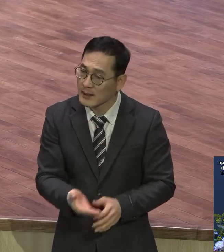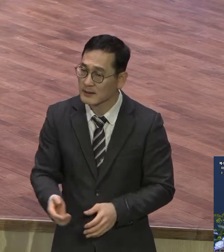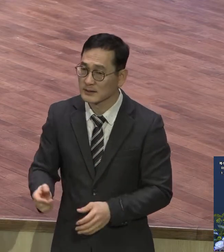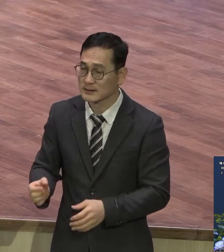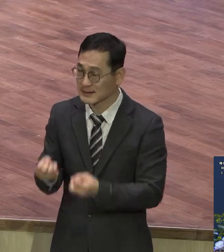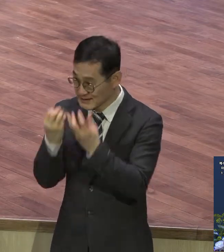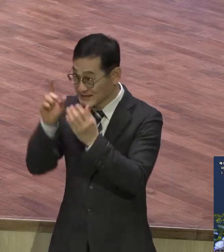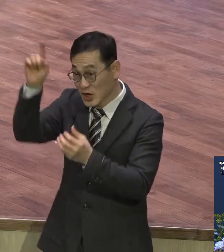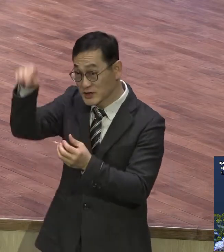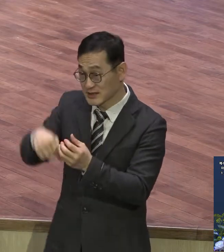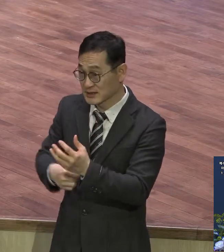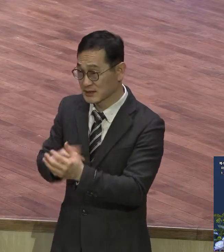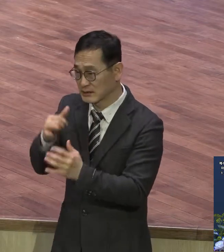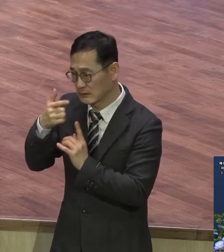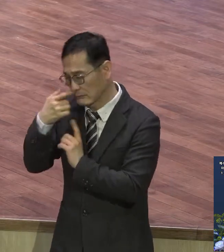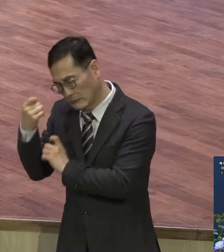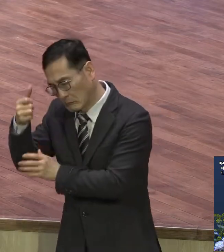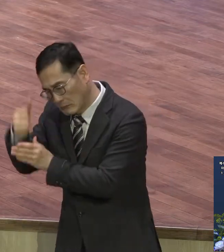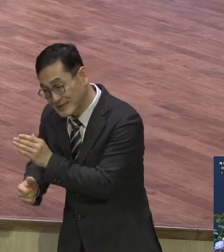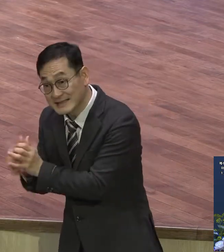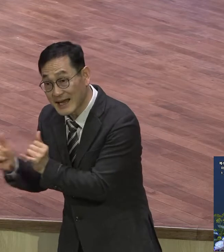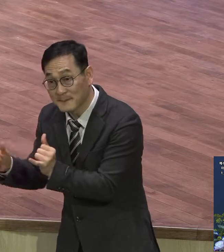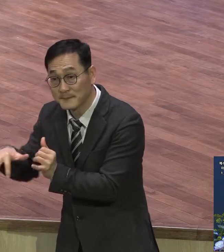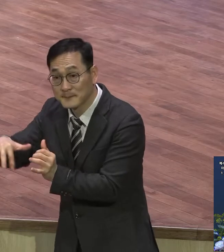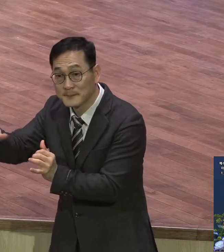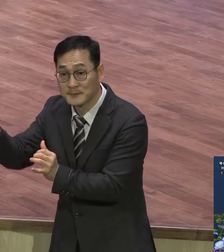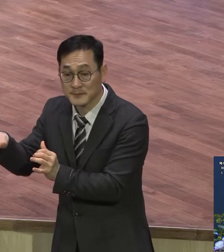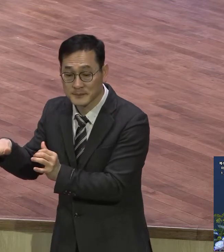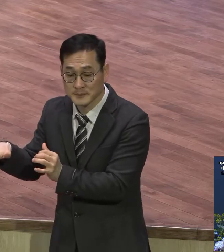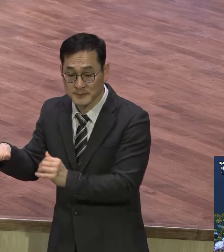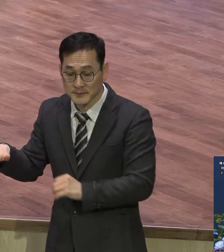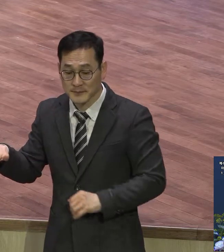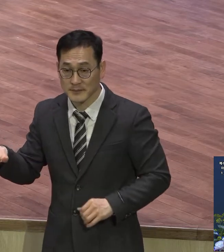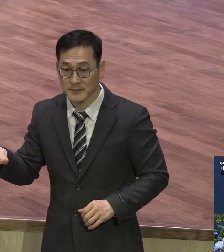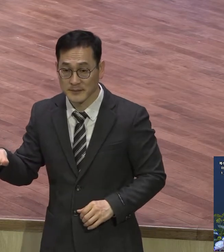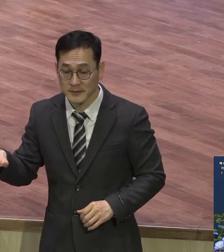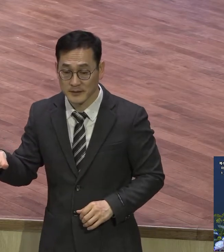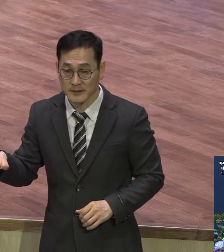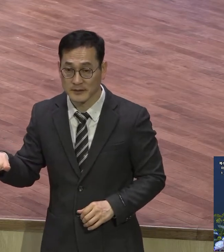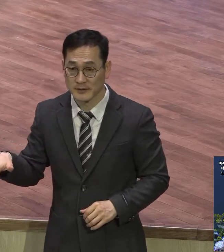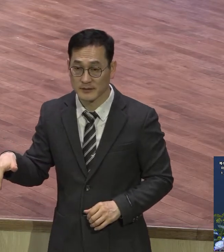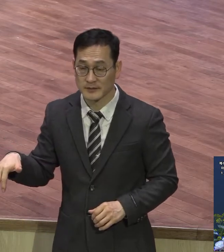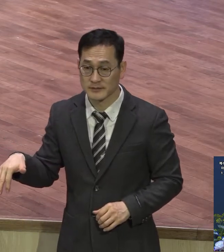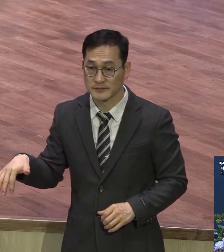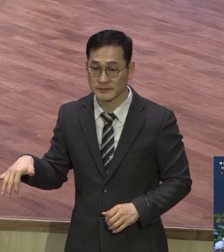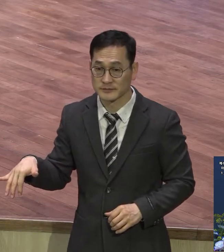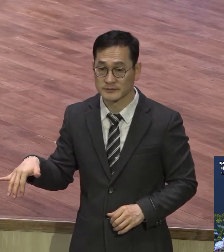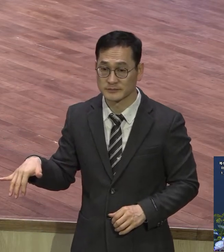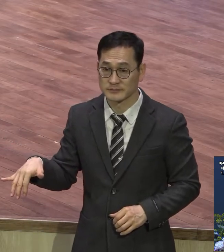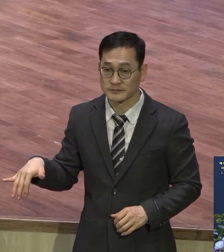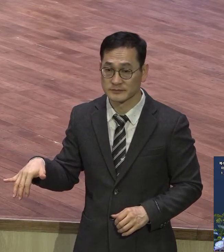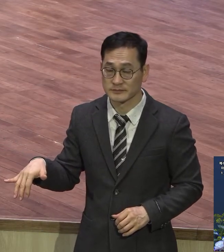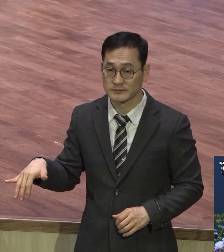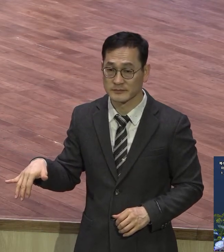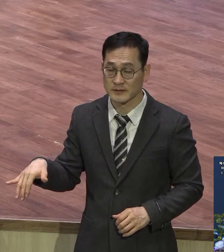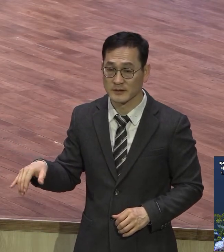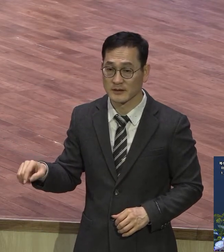가족 중에 하나 있으면 끝까지 정말로 이 사랑으로 그